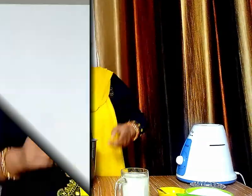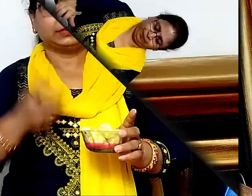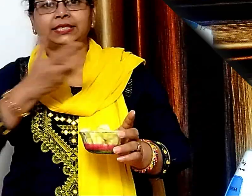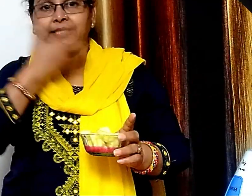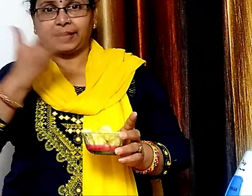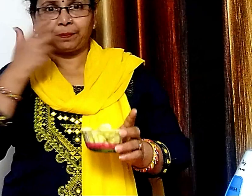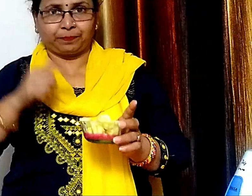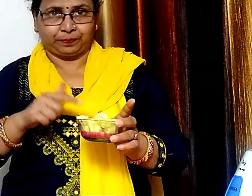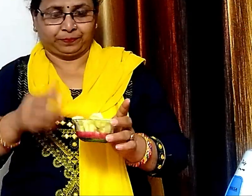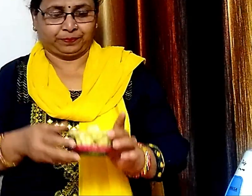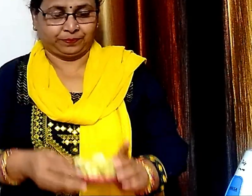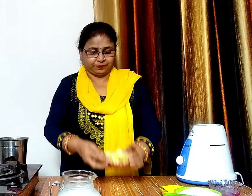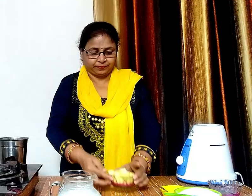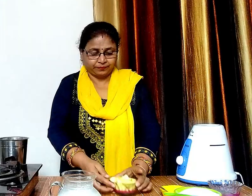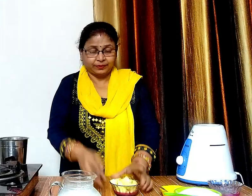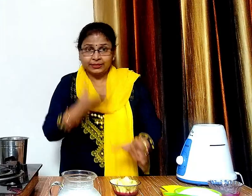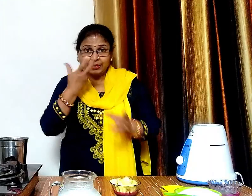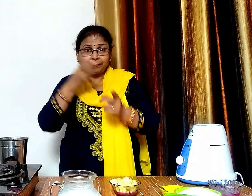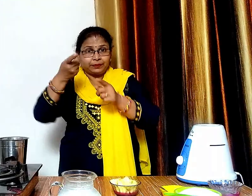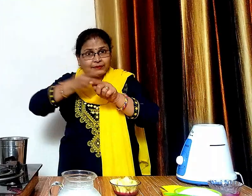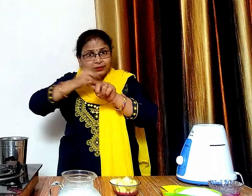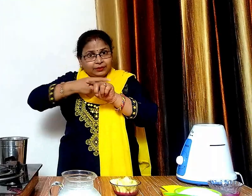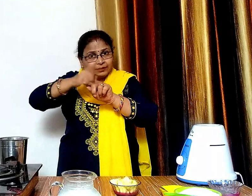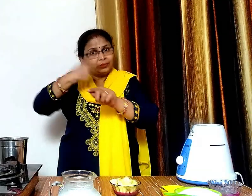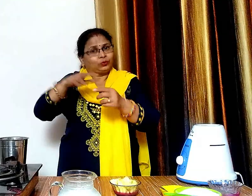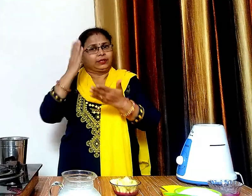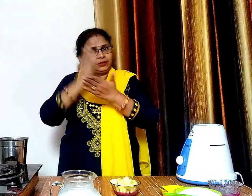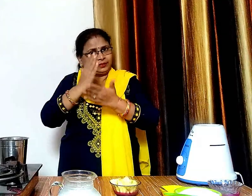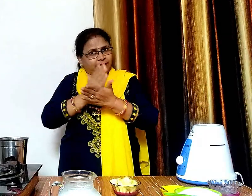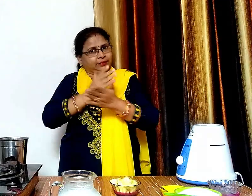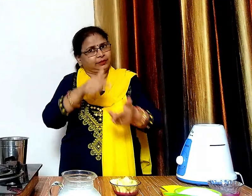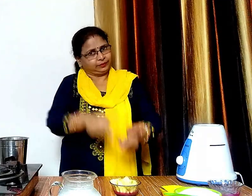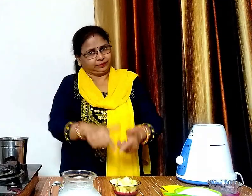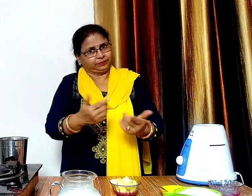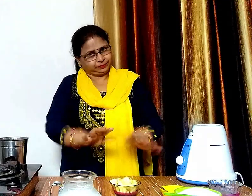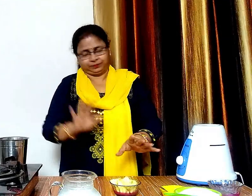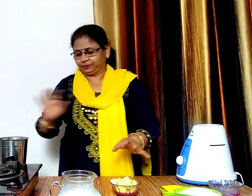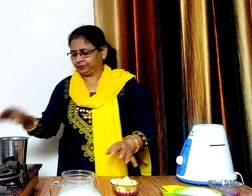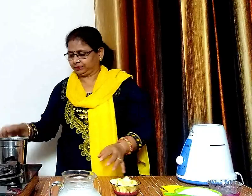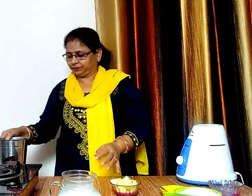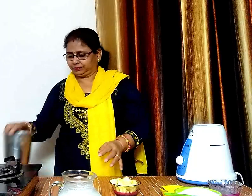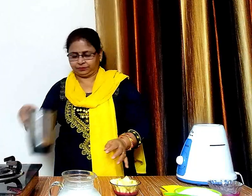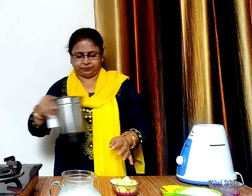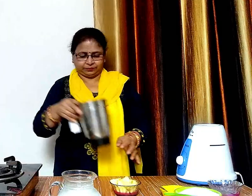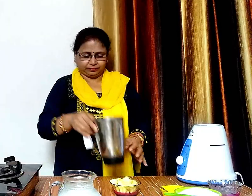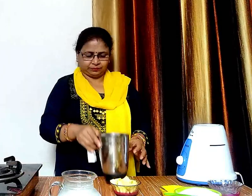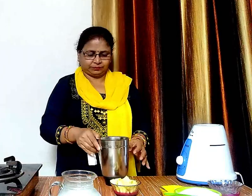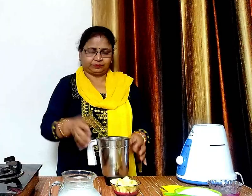अपल शेक बनाने के लिए हमने पहले ही अपल को छील कर और काट कर रख लिया था अब हम एक मिक्सी जार